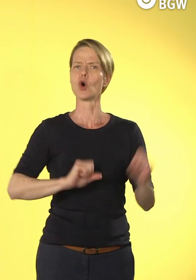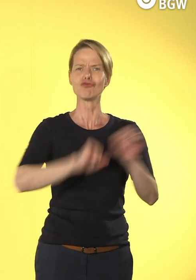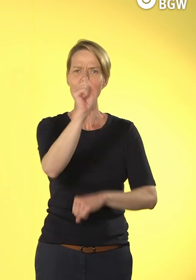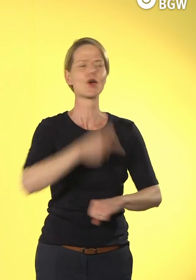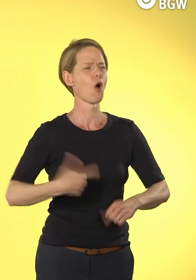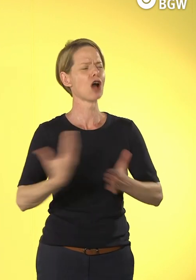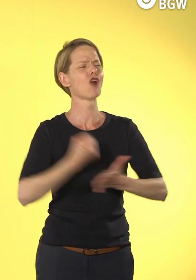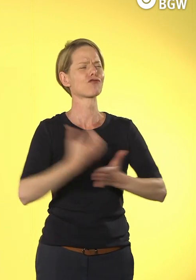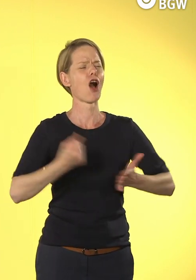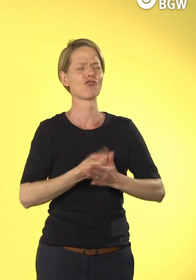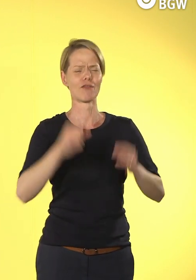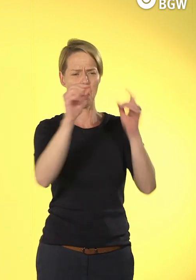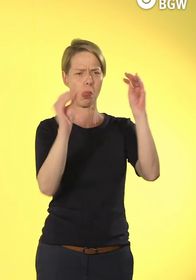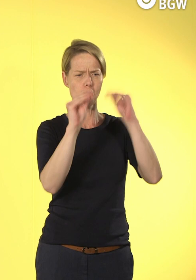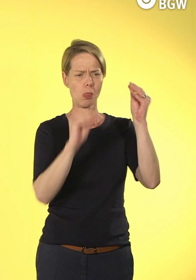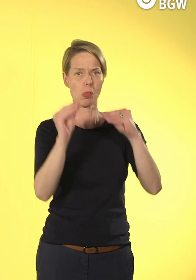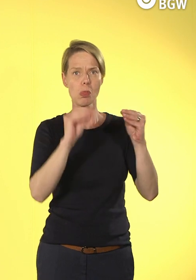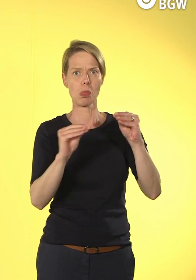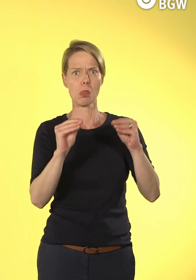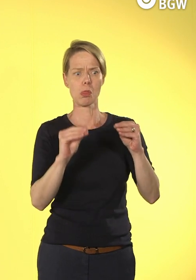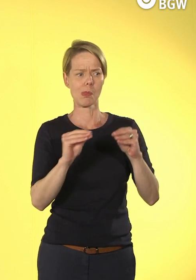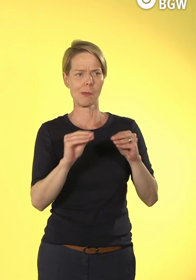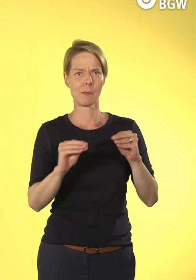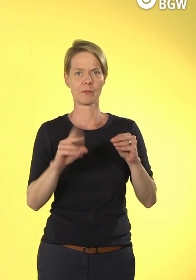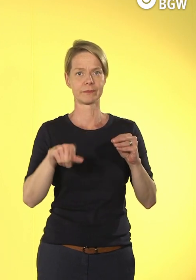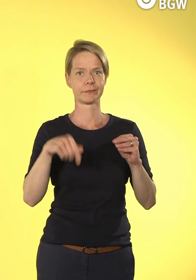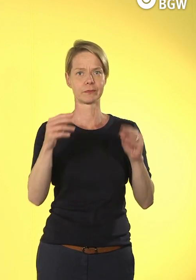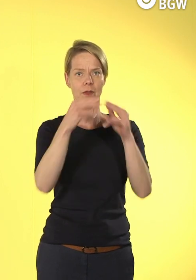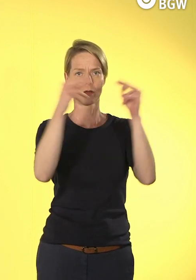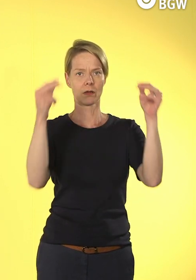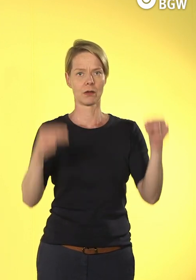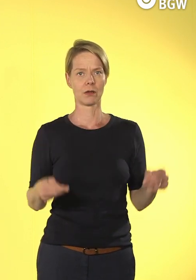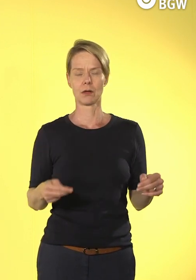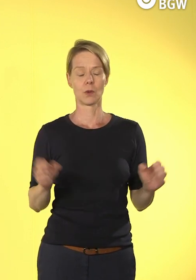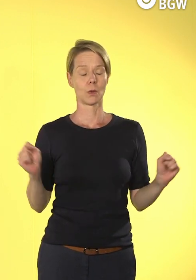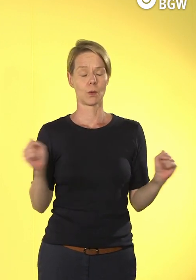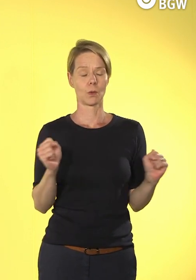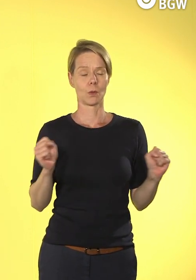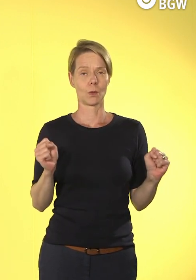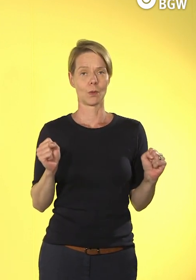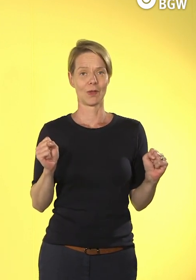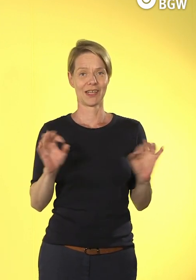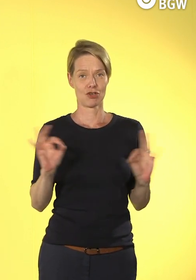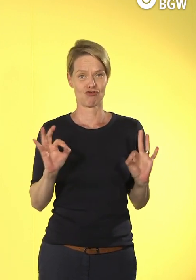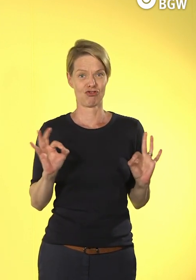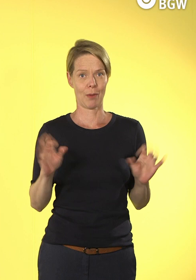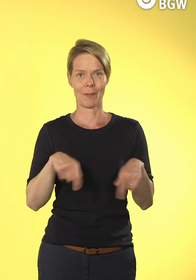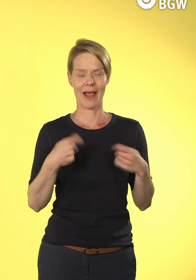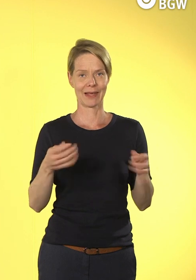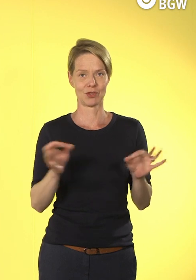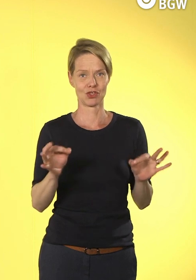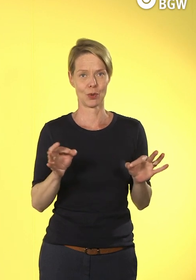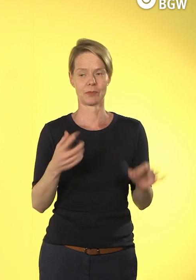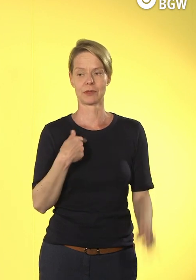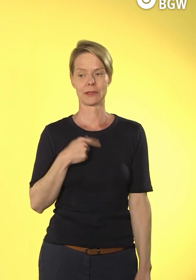Und dann musste ich natürlich auch zu der Person gehen, die das insgesamt koordiniert, unser Intranet. Und habe dann auch gesagt, ja, sorry, also